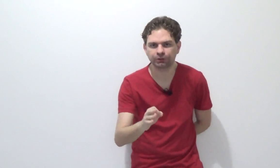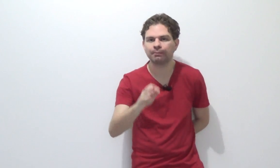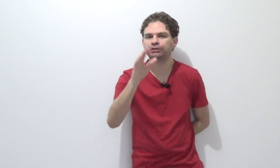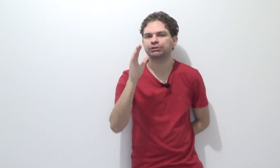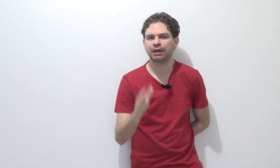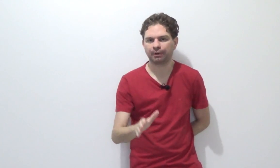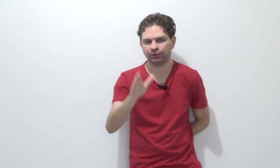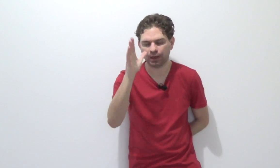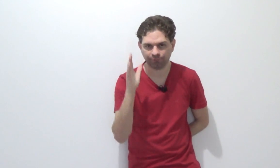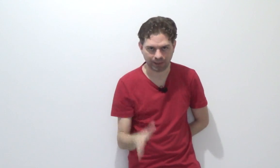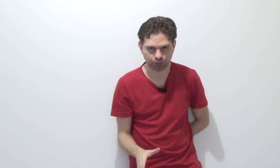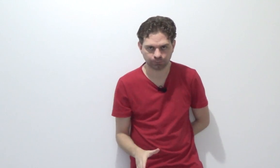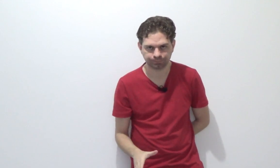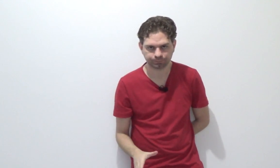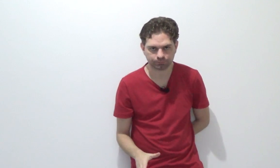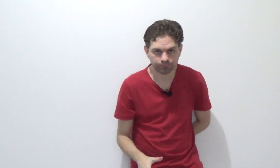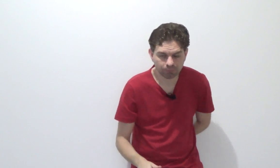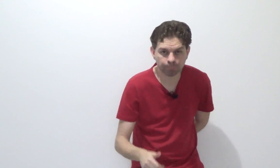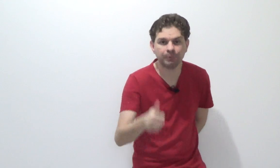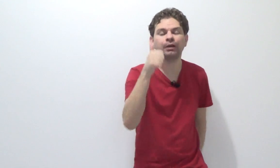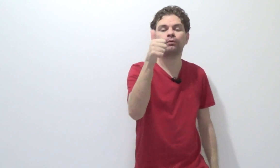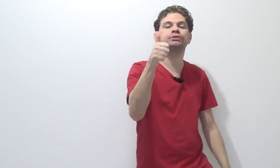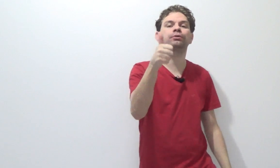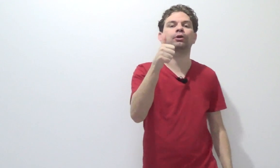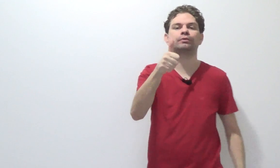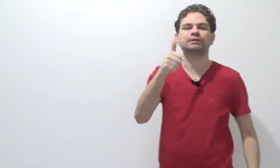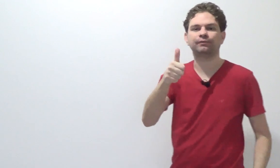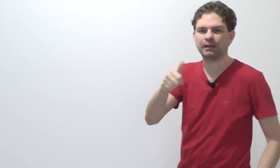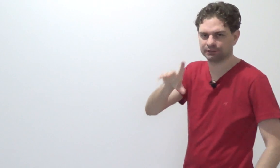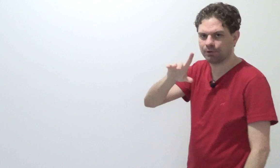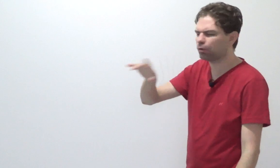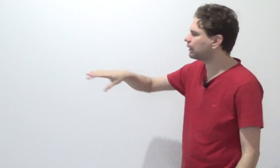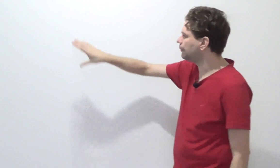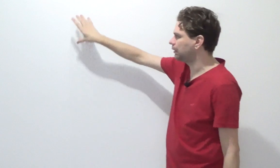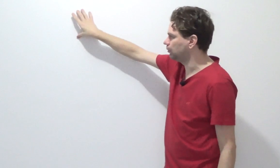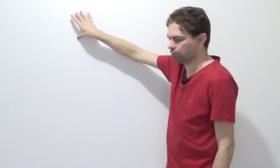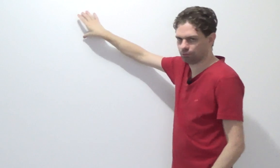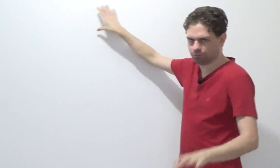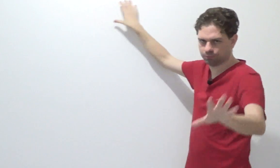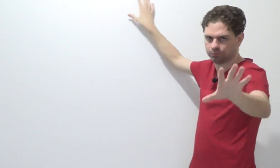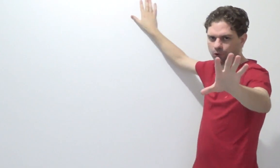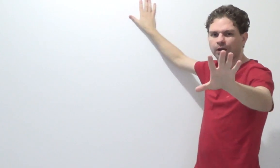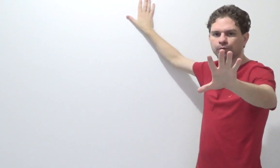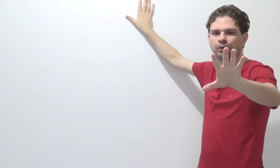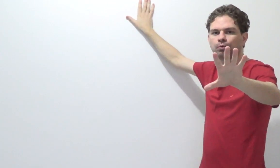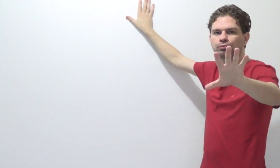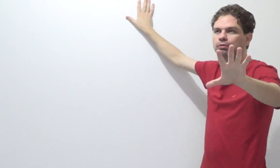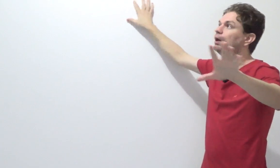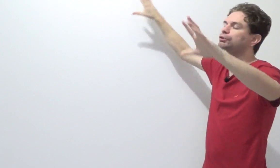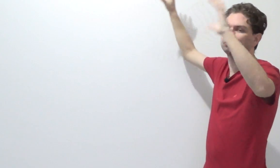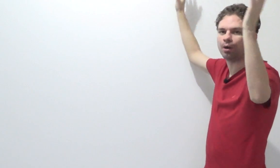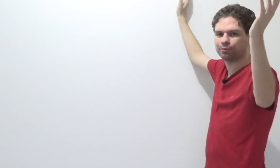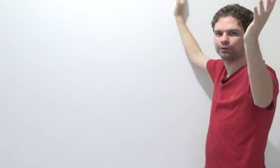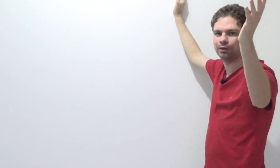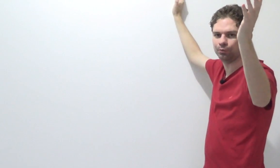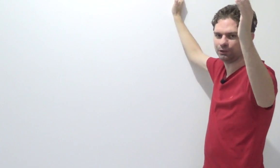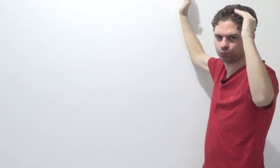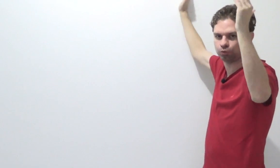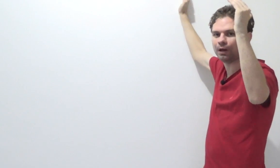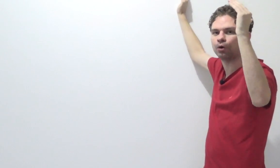esquematizar pra ficar fácil. Primeira coisinha que quero que você faça. Você vai colocar, porque... Coloca no teu grande tópico, né, o assunto maior,